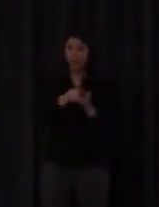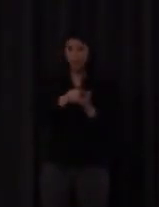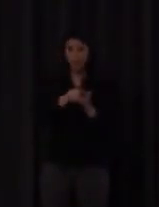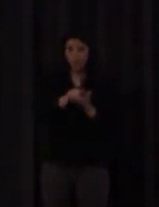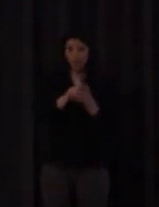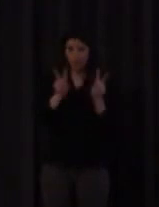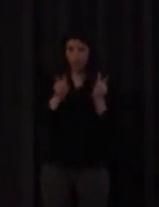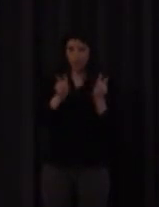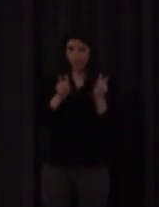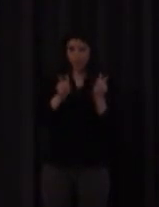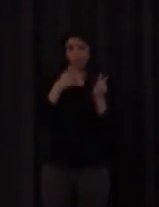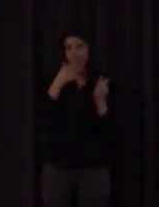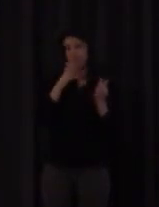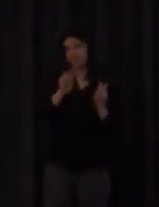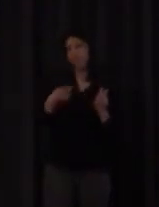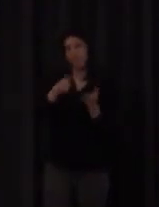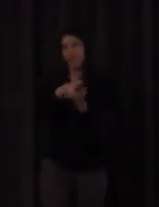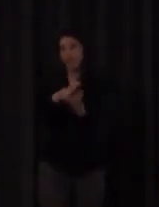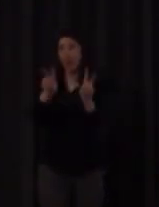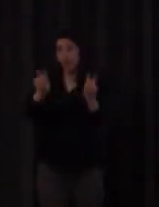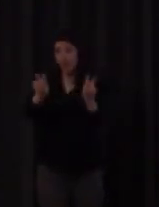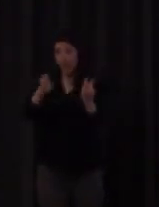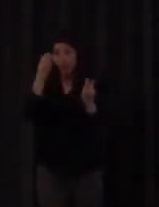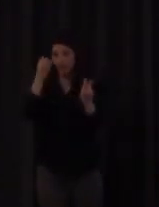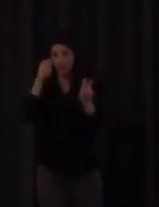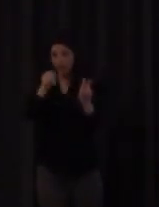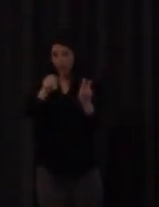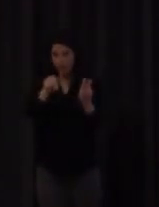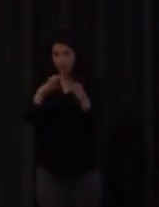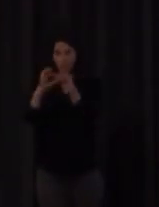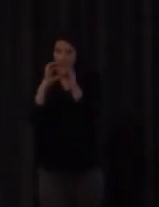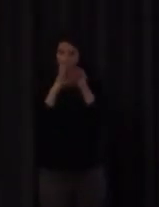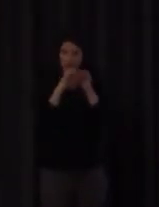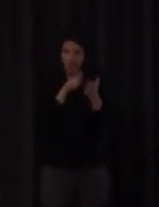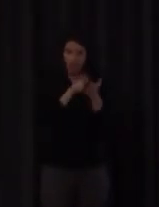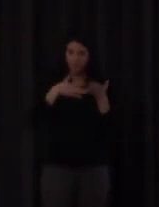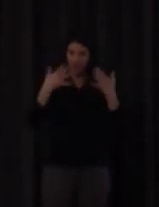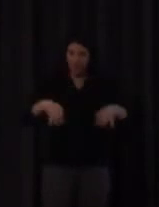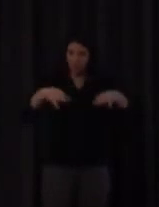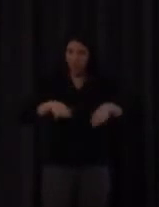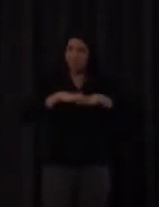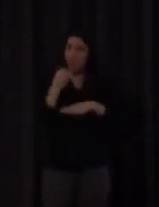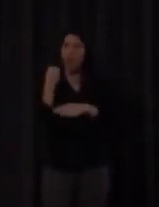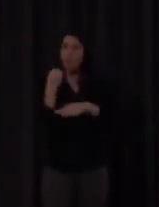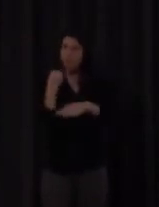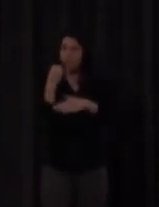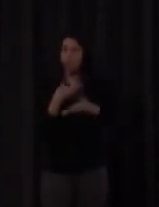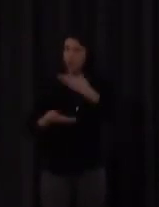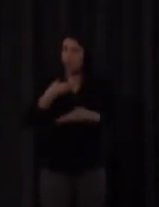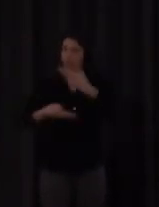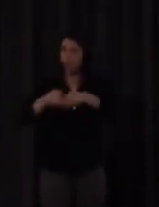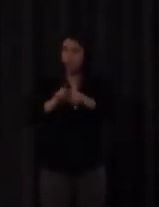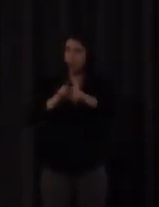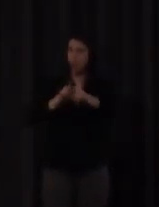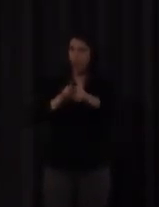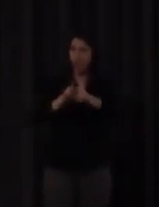pero no para estorbarse sino para apoyarse sobre unos conocimientos conocimientos gramaticales que ya tienes y mejorar en el nuevo